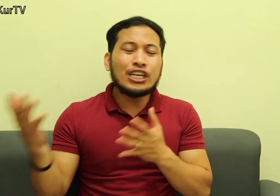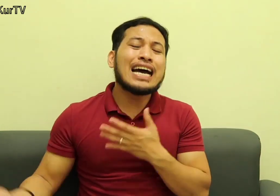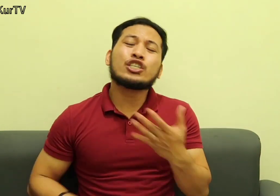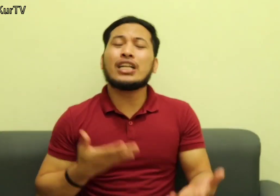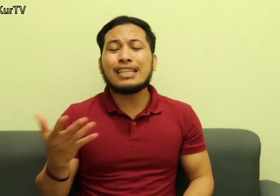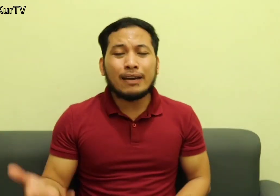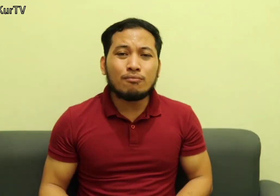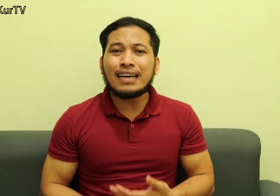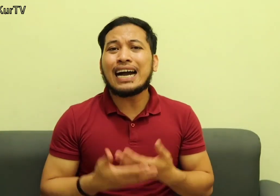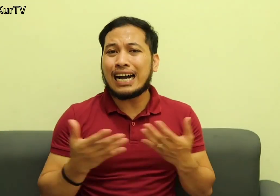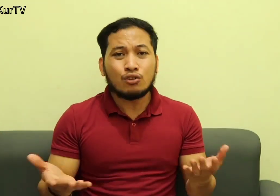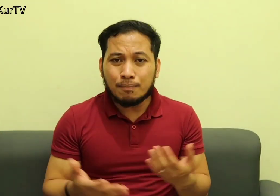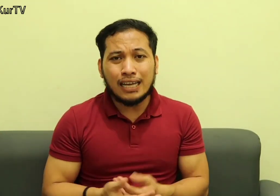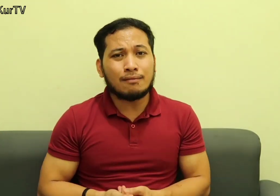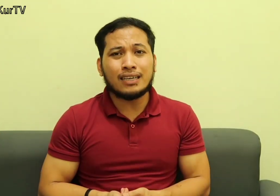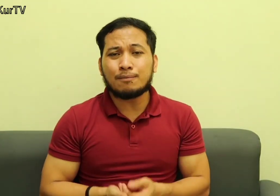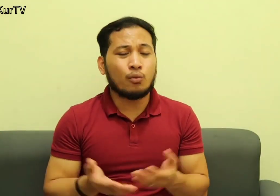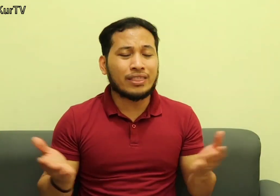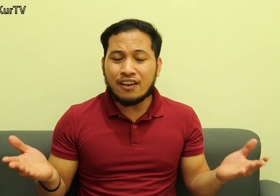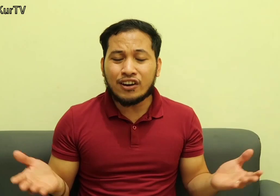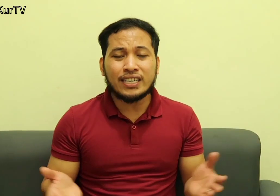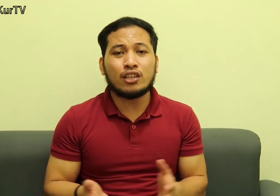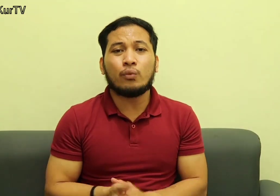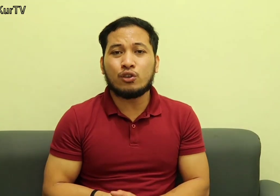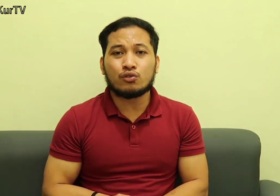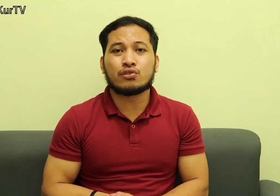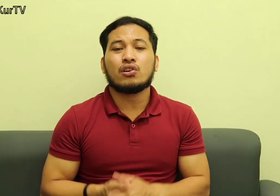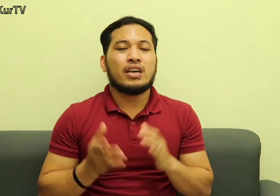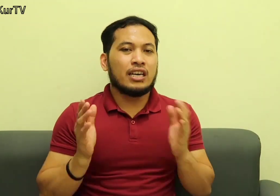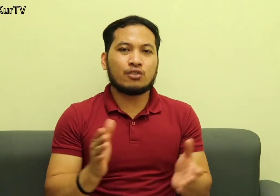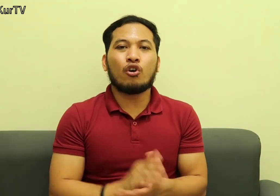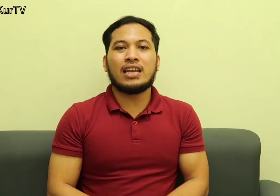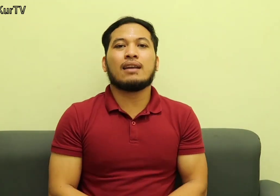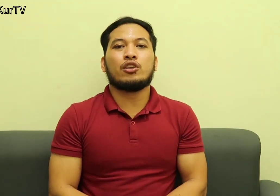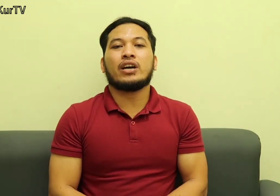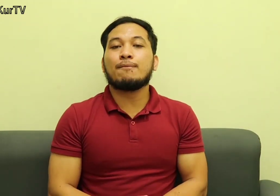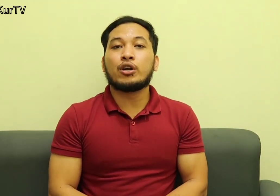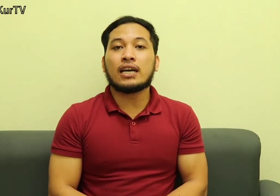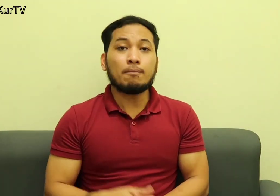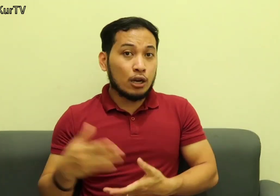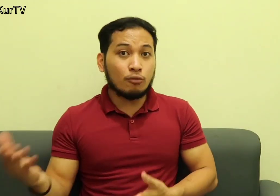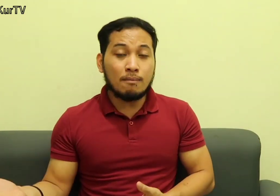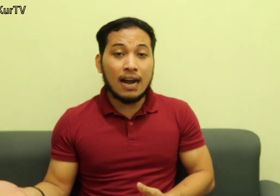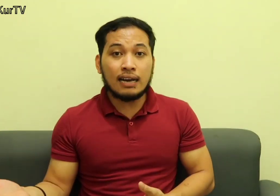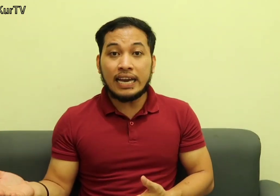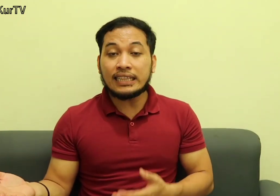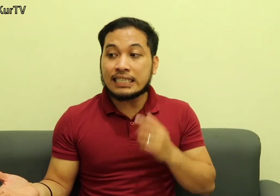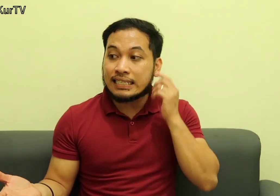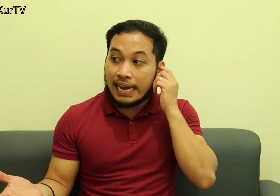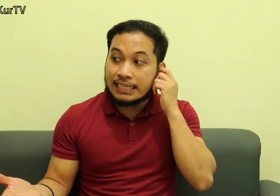International naman yung mga Nakakausap natin yung mga deaf So, whatever sign do we use Is okay lang naman yun Ang importante Pero, kung may mga Latest signs